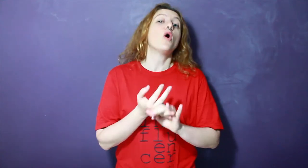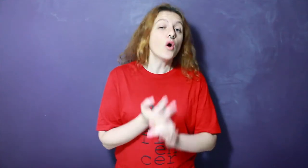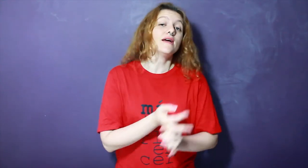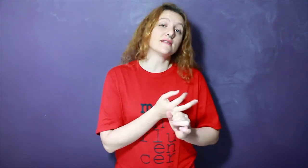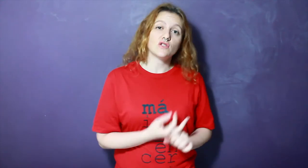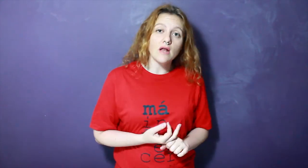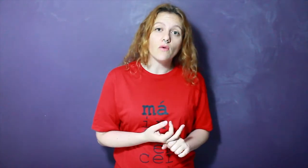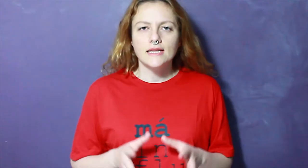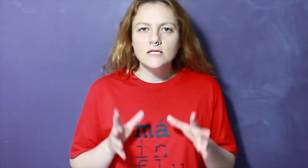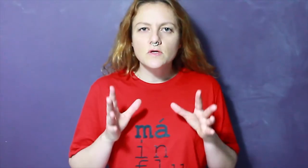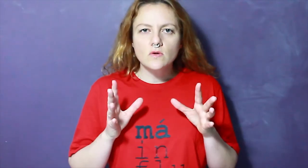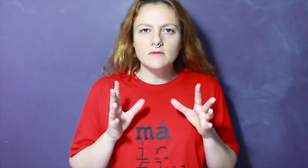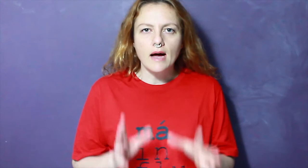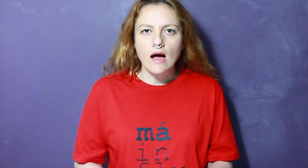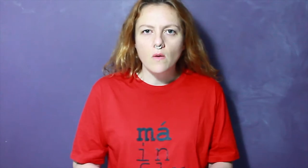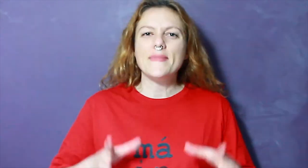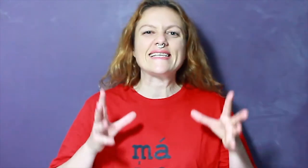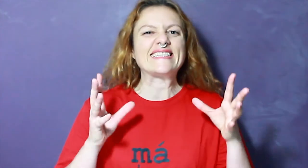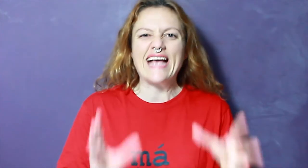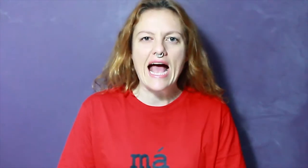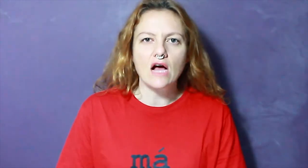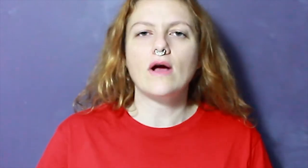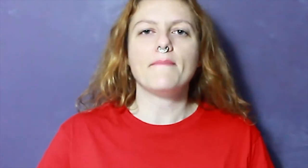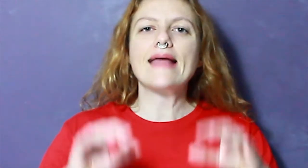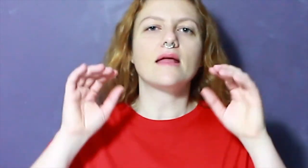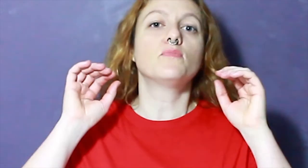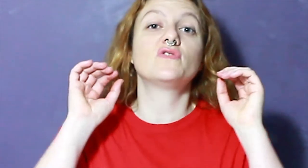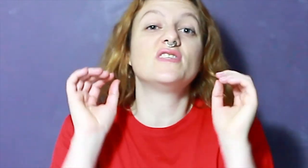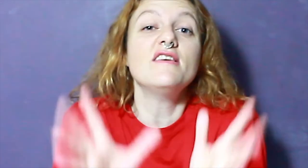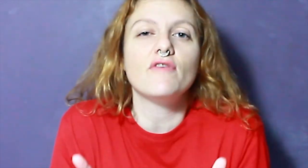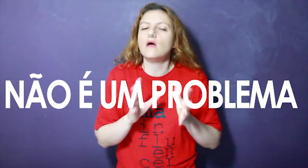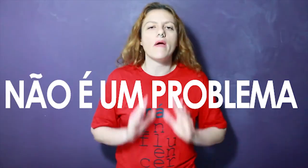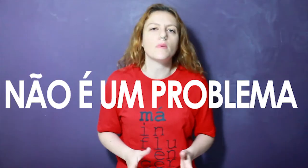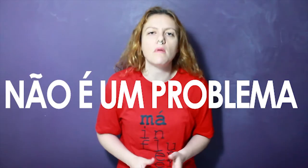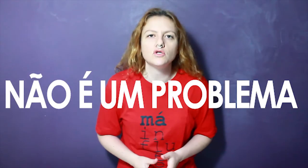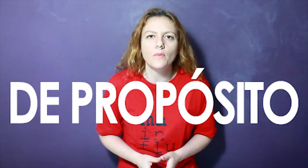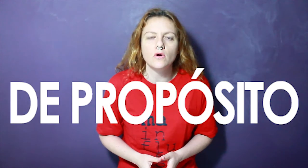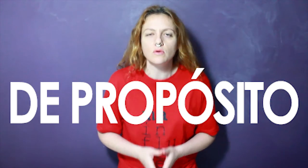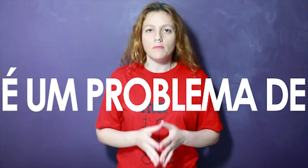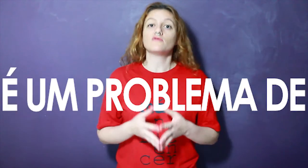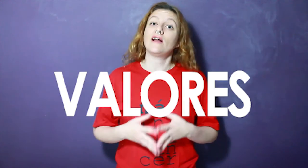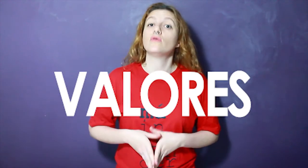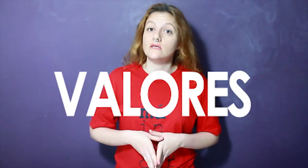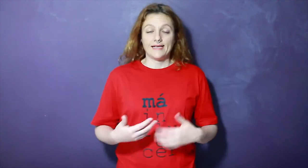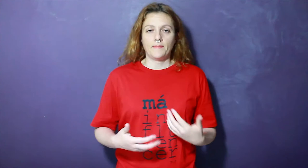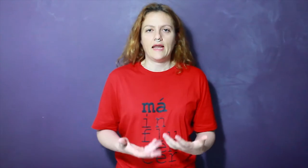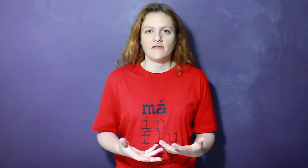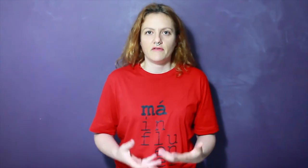organizacional. Tratar as pessoas mal, ameaçar, colocar meta impossível, não é um problema de propósito, um problema de valores. Essa palavra está